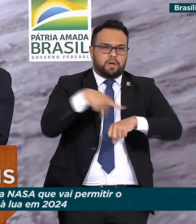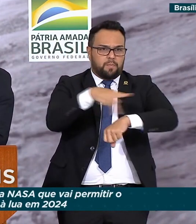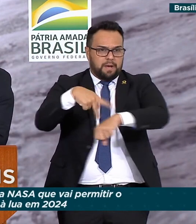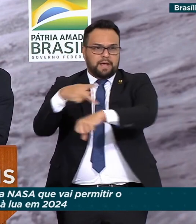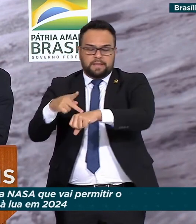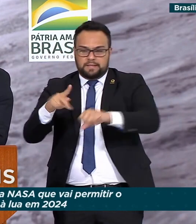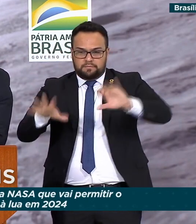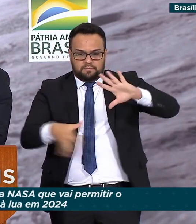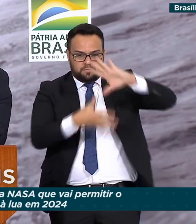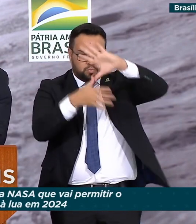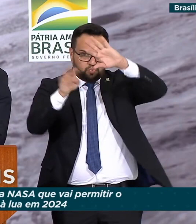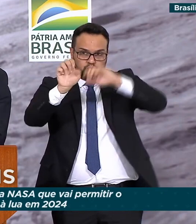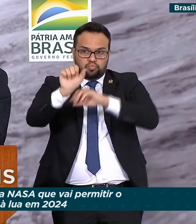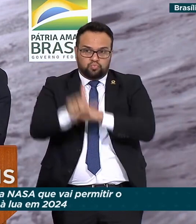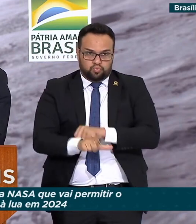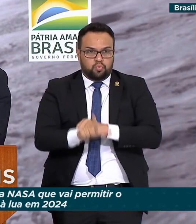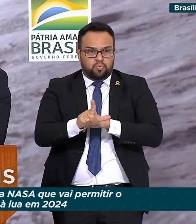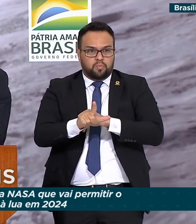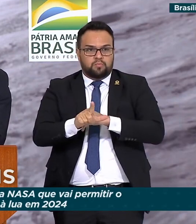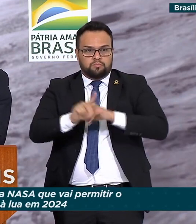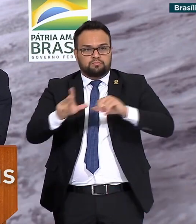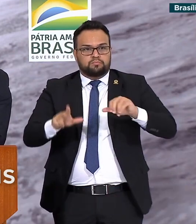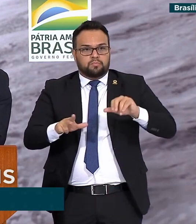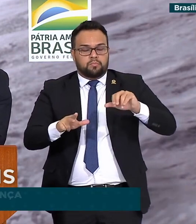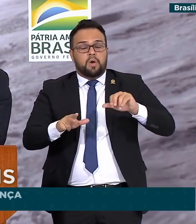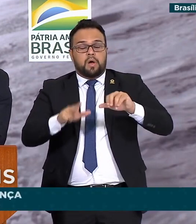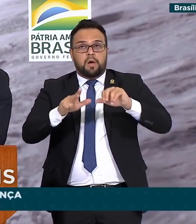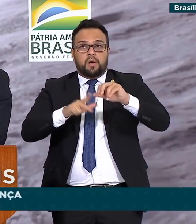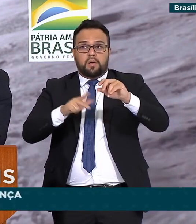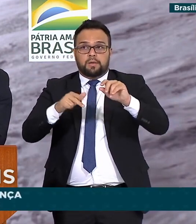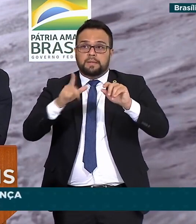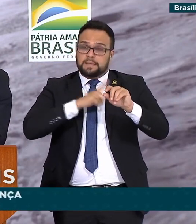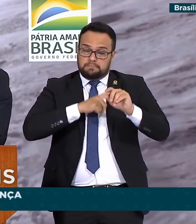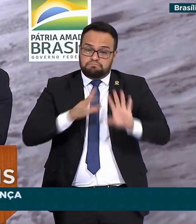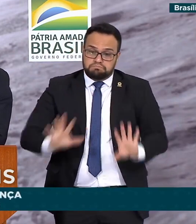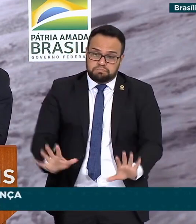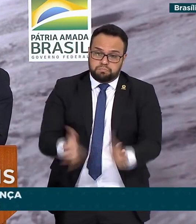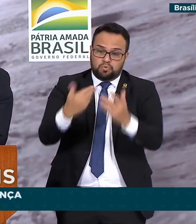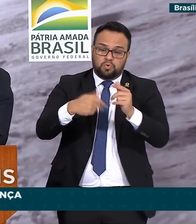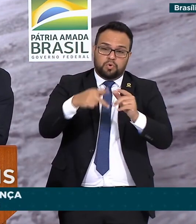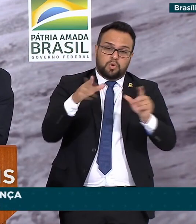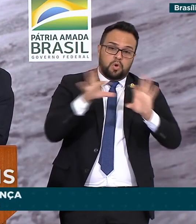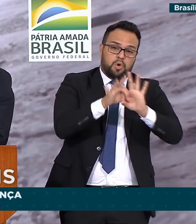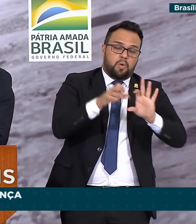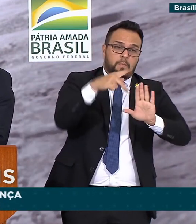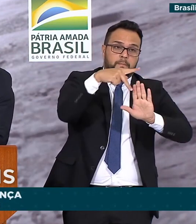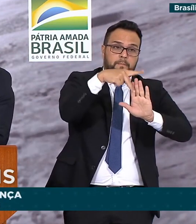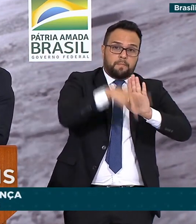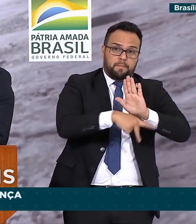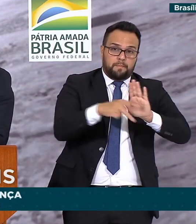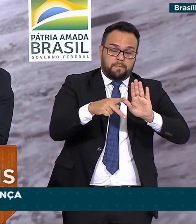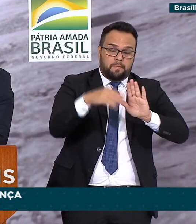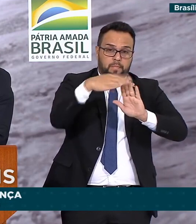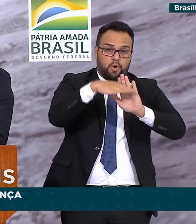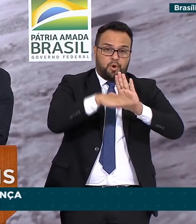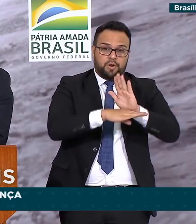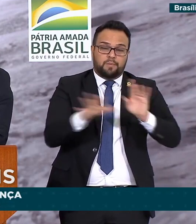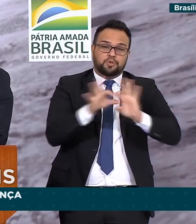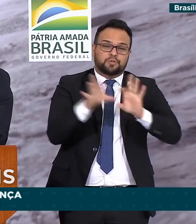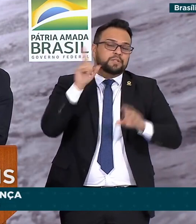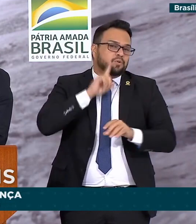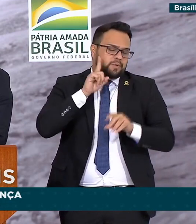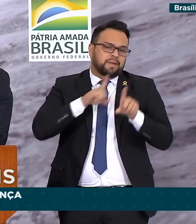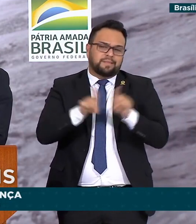fazer parte desse grupo e ele integrará pesquisas e iniciativas do programa, junto com os Estados Unidos, como foi dito aqui, mas também com